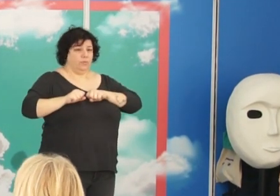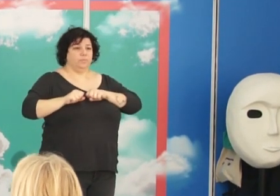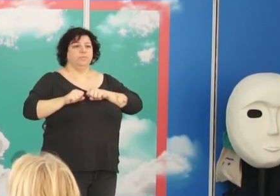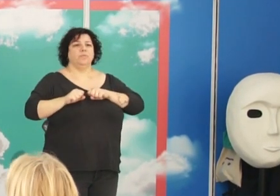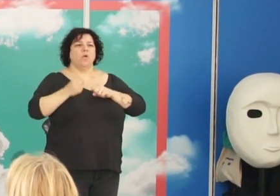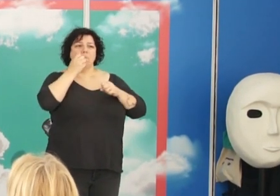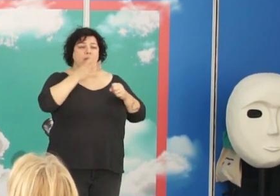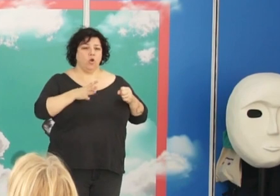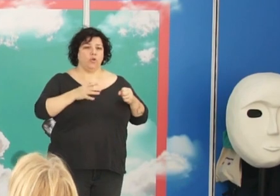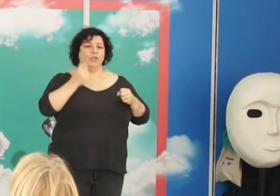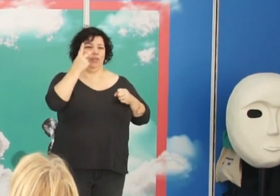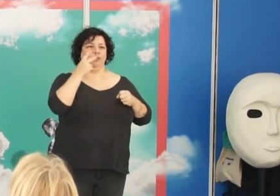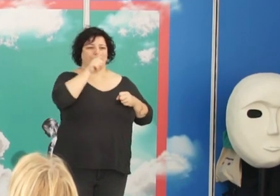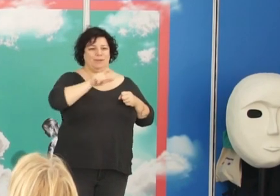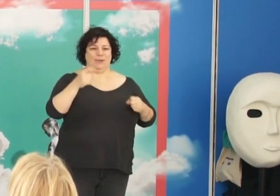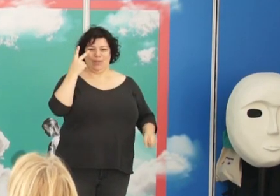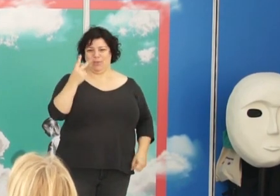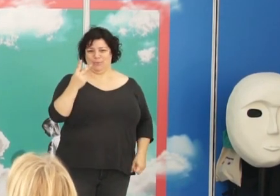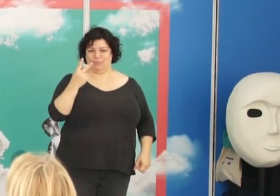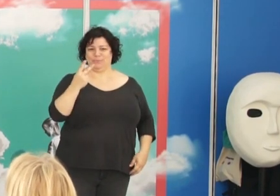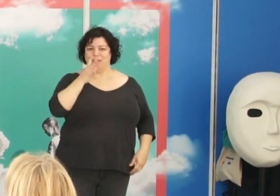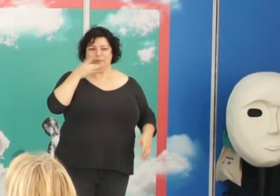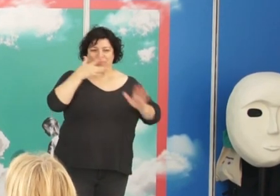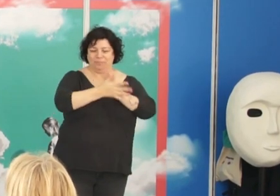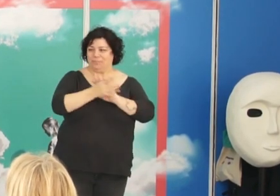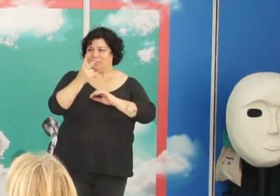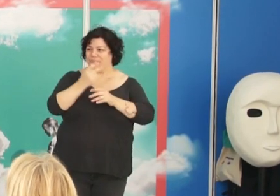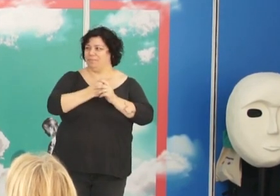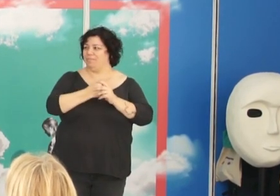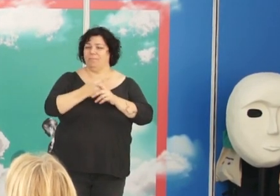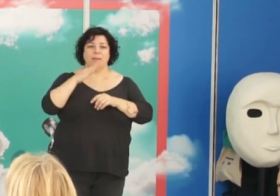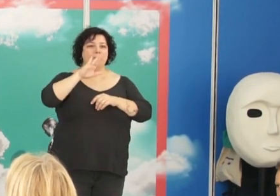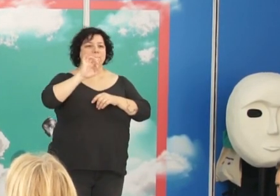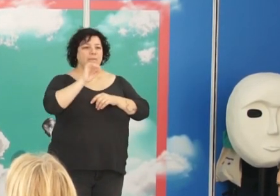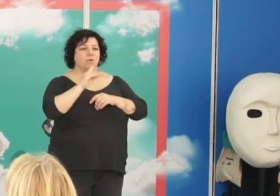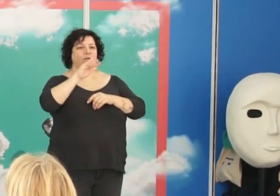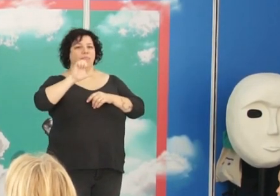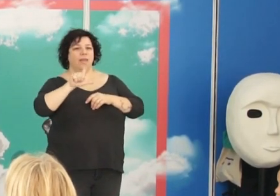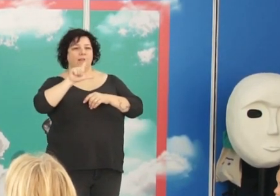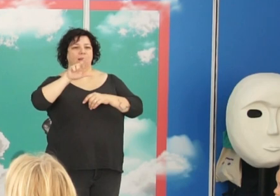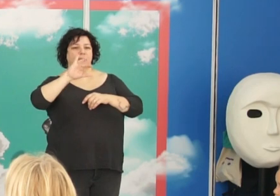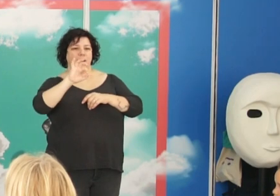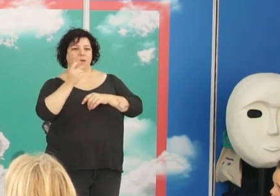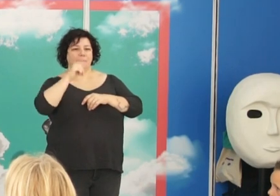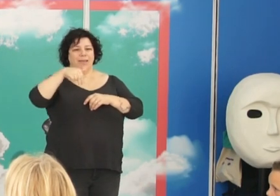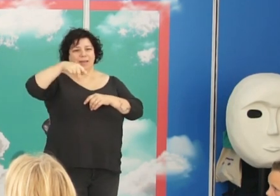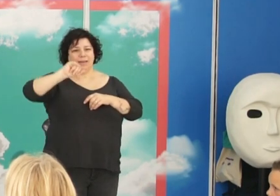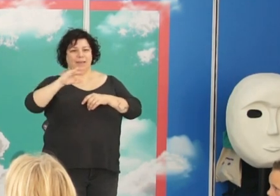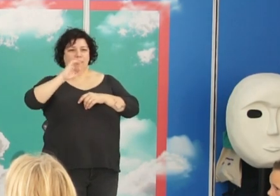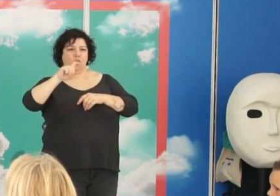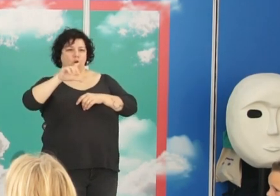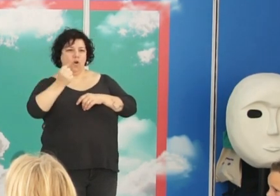O mejor aún, de dos de esas personas. Pío del Río Ortega y Nicolás